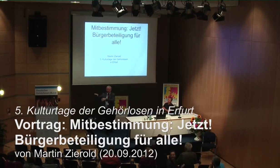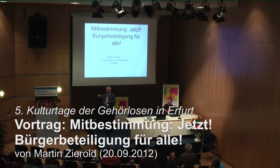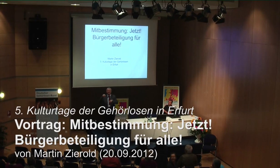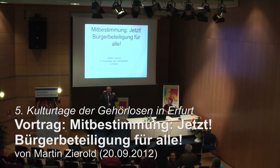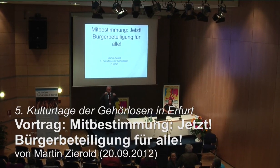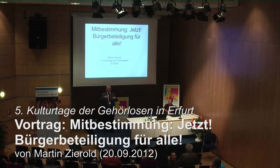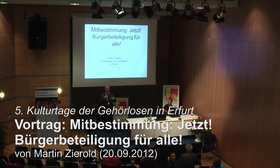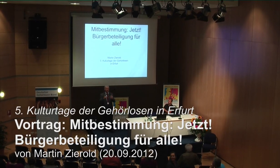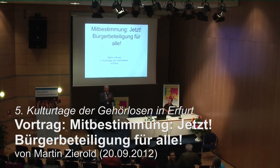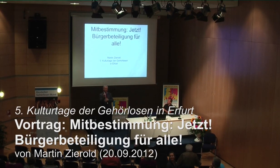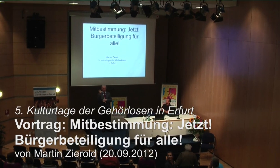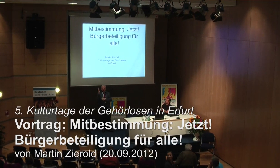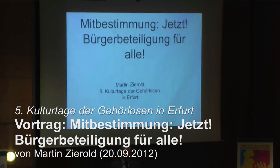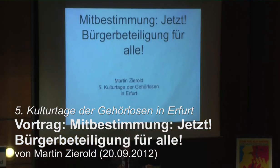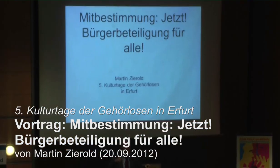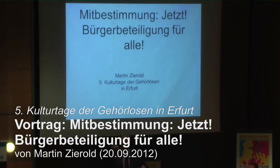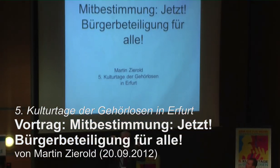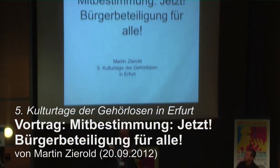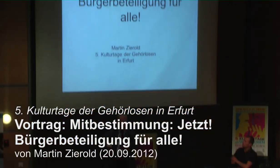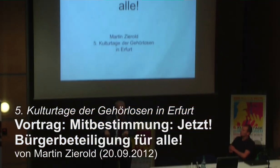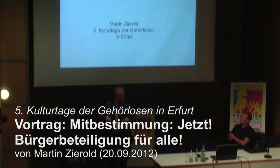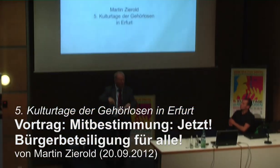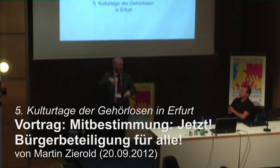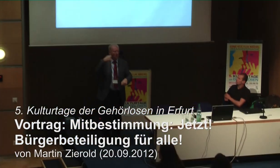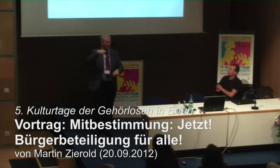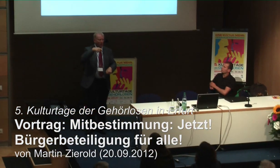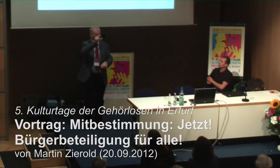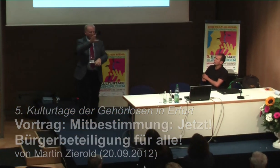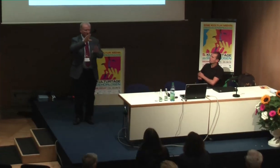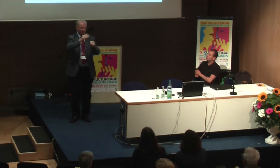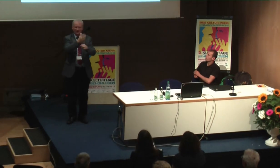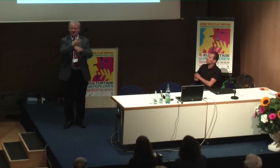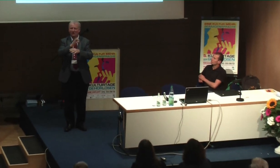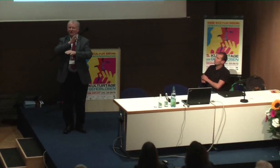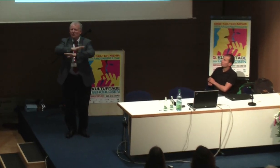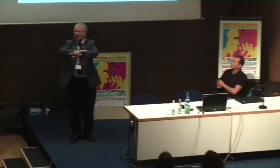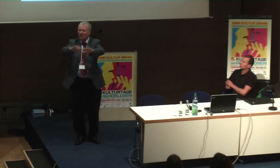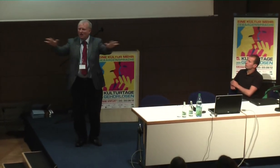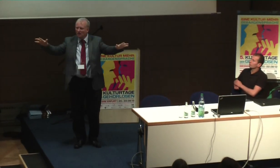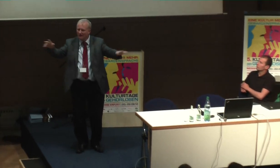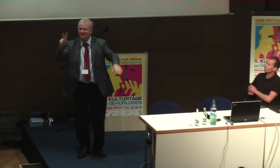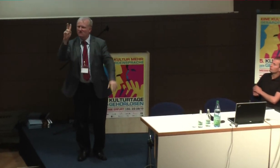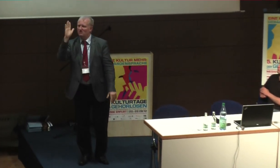Ihr macht euch nicht, das klappt ja auch so. Wir kommen jetzt zum Rollstuhl-Kanal mit Bestimmung jetzt Bürgerbeteiligung für alle.